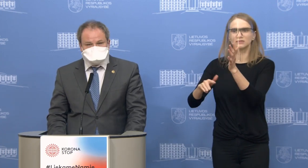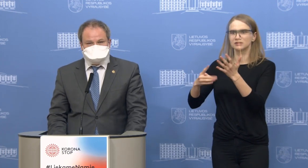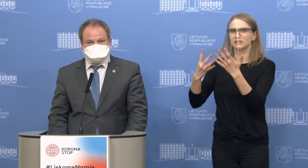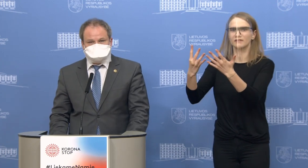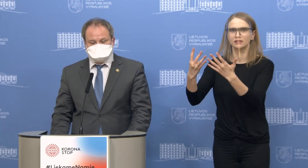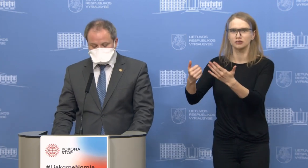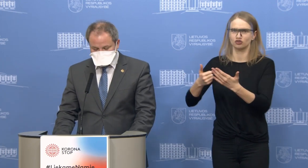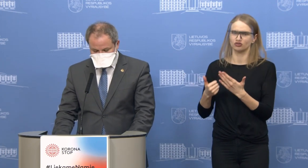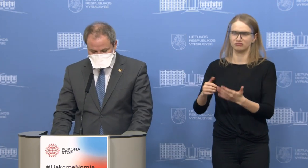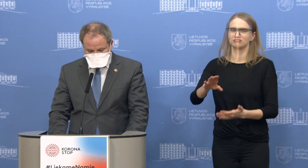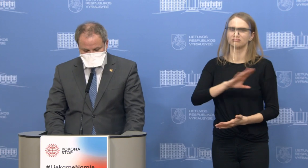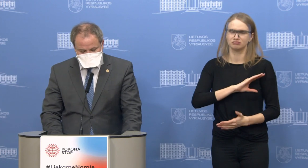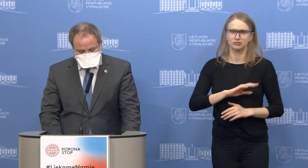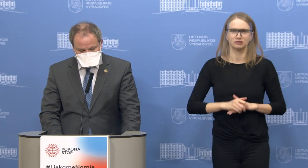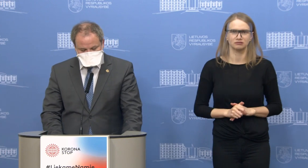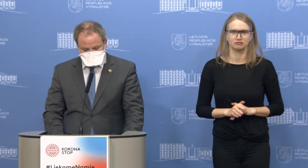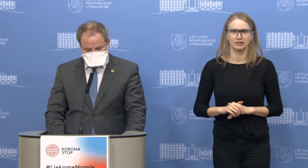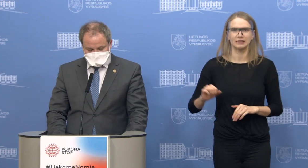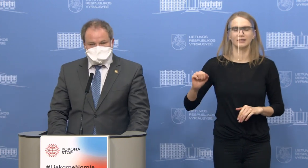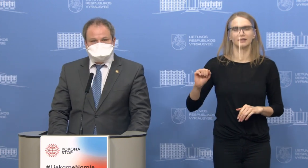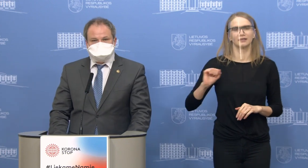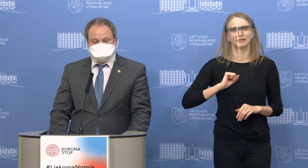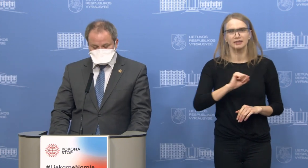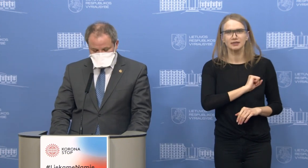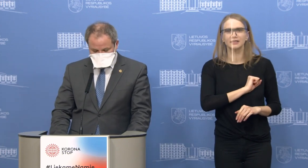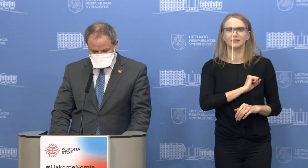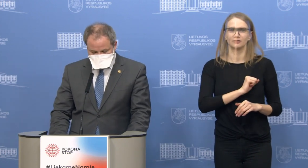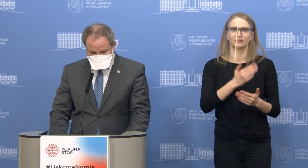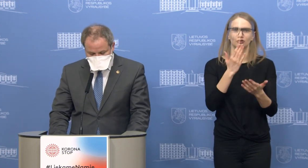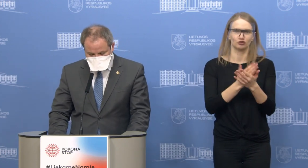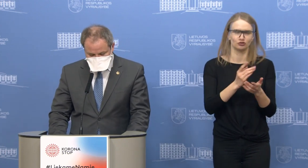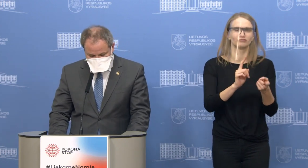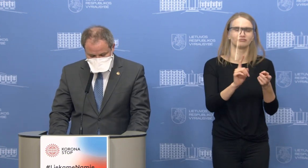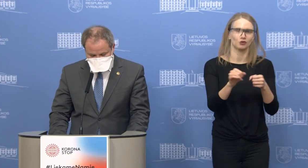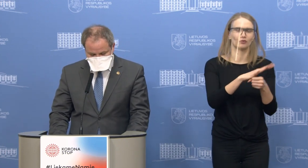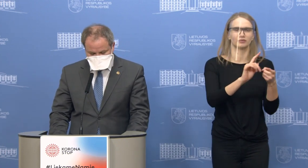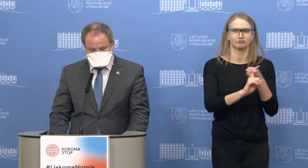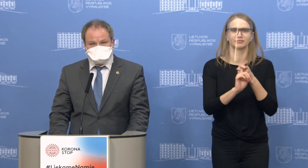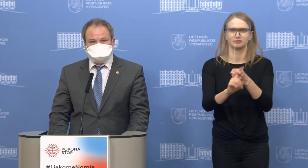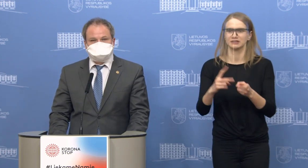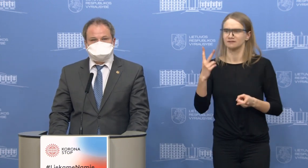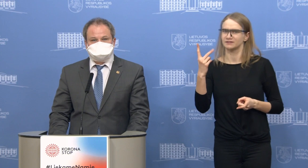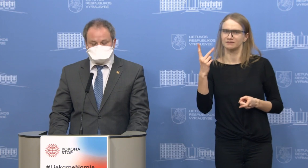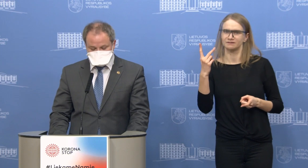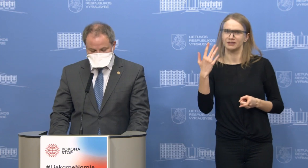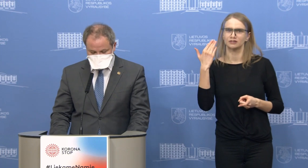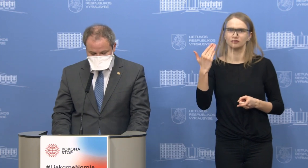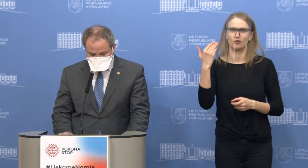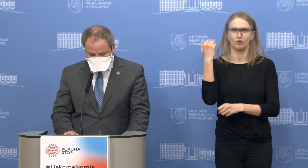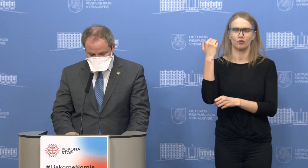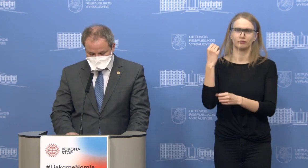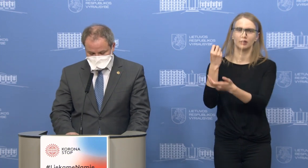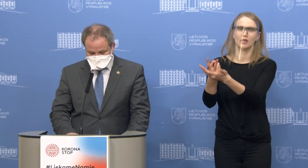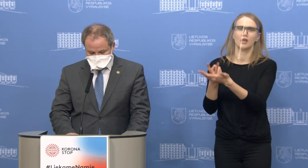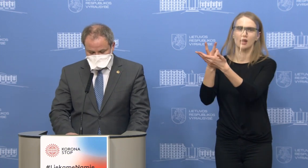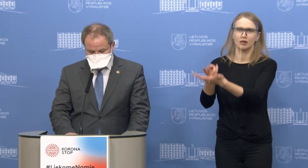36 užsikrėtė yra medicinos darbuotojai. 21 ligoninės pacijantas. Ir du atvejai yra įveštinė iš